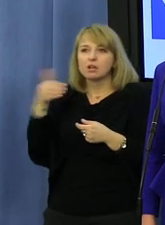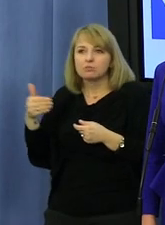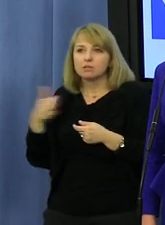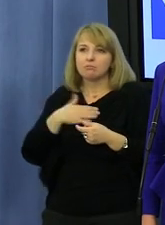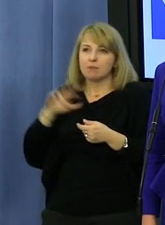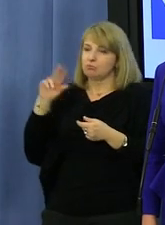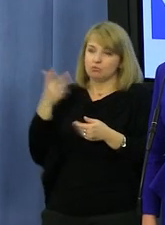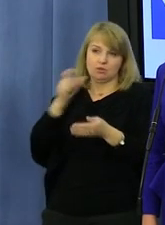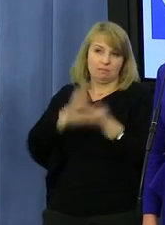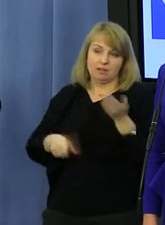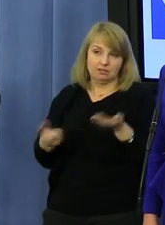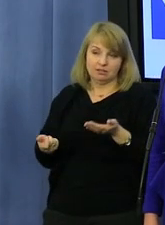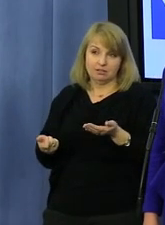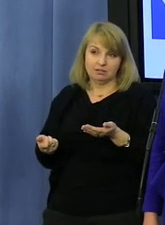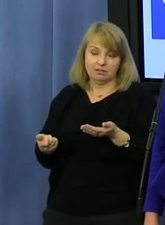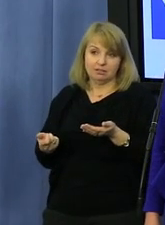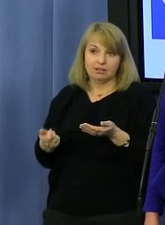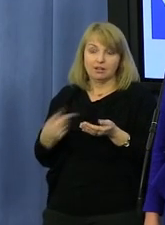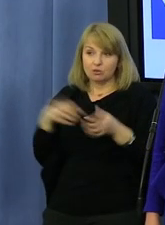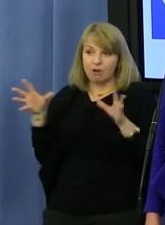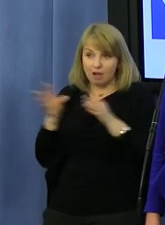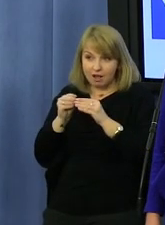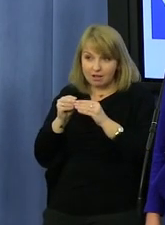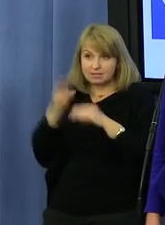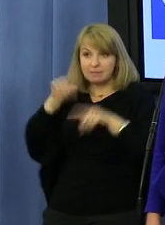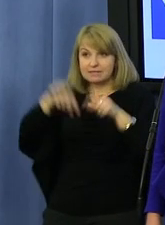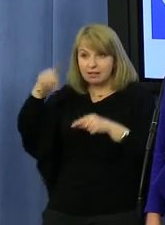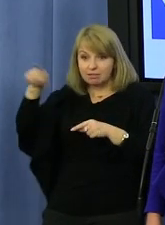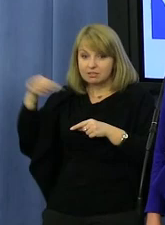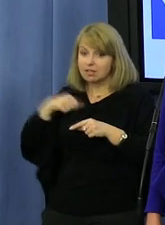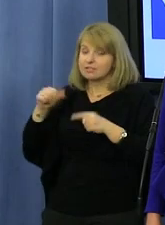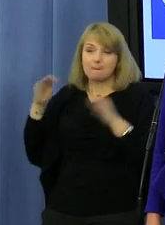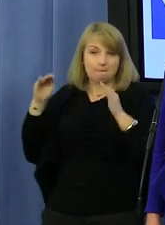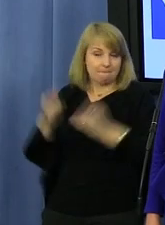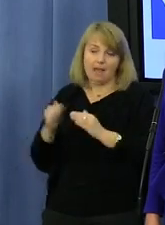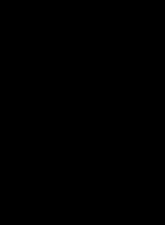mandaty, to znaczy, że jestem najmniej przekraczającym przepisy w Polsce człowiekiem, nie tylko posłem. Dziękuję.